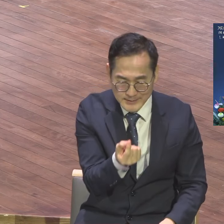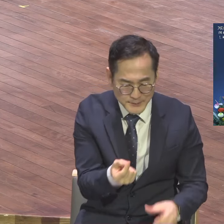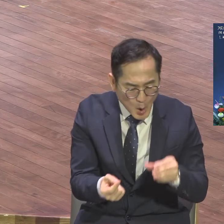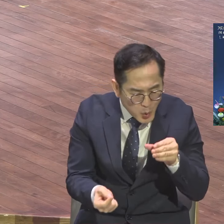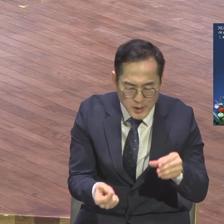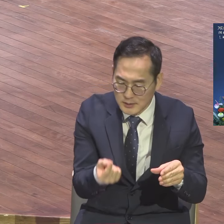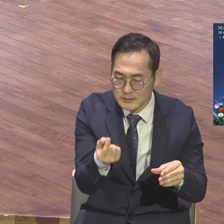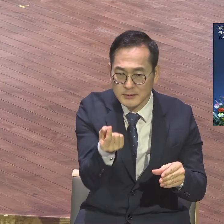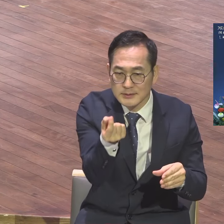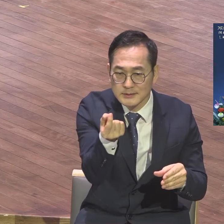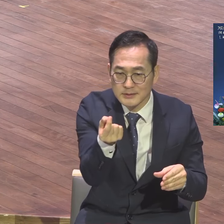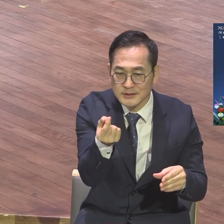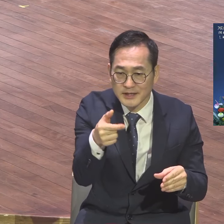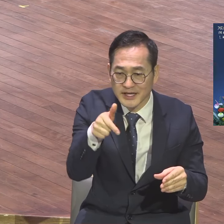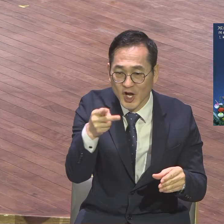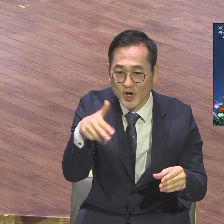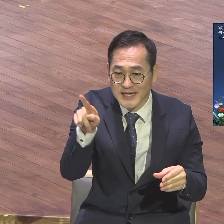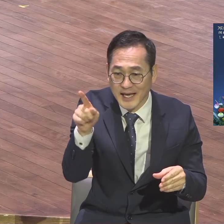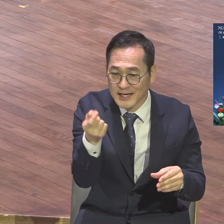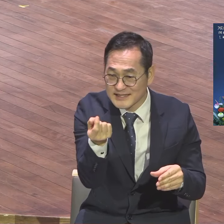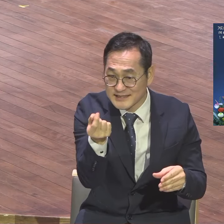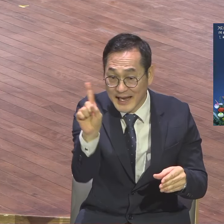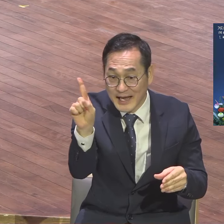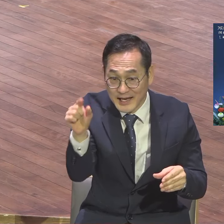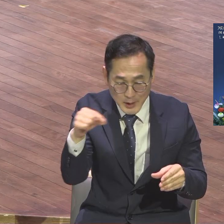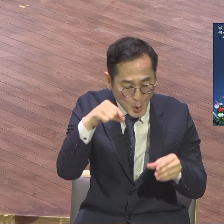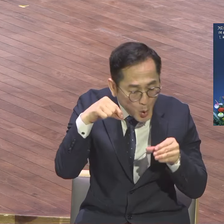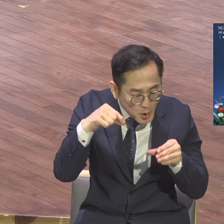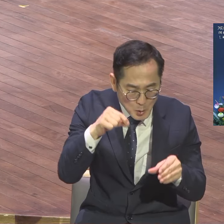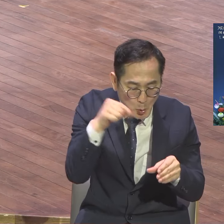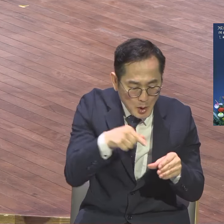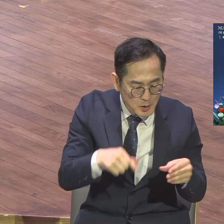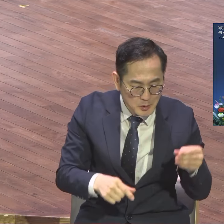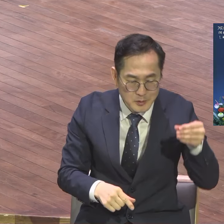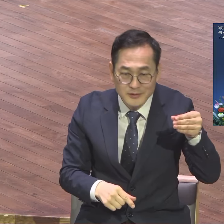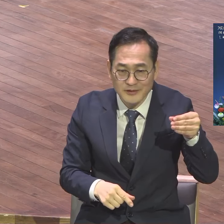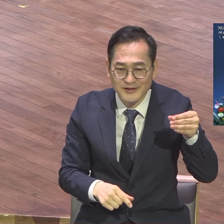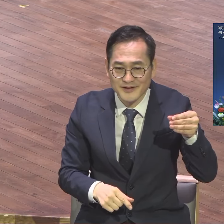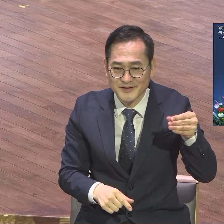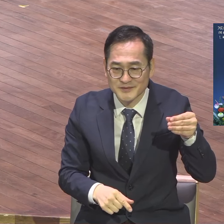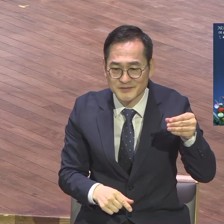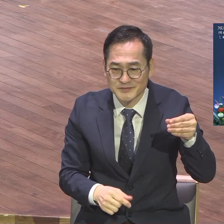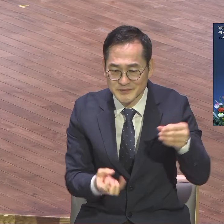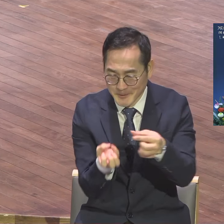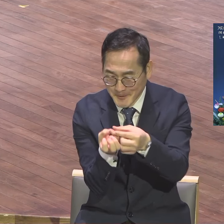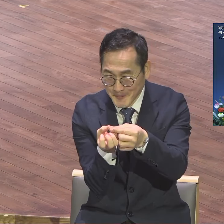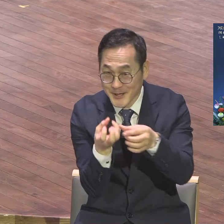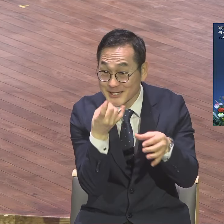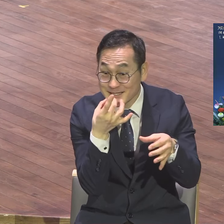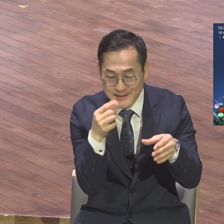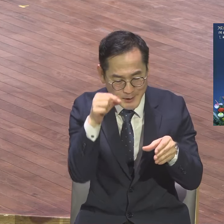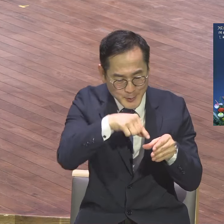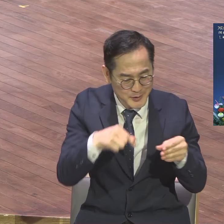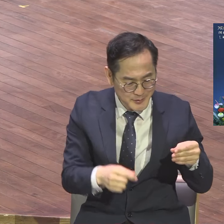시 하나를 보냈어요. 그게 뭐냐 계좌 시예요. 시 하나를 딱 그렇게